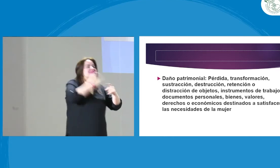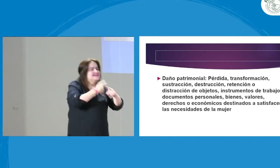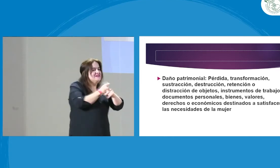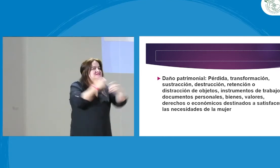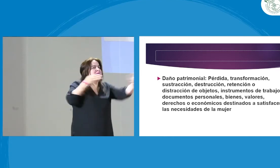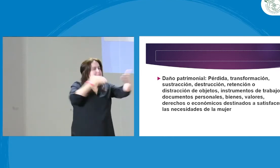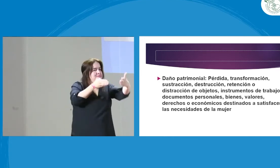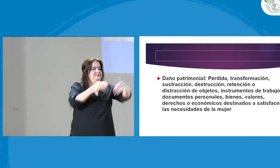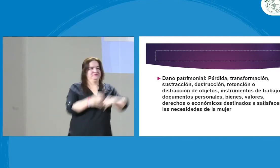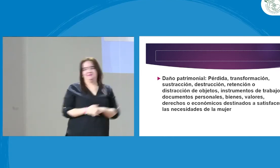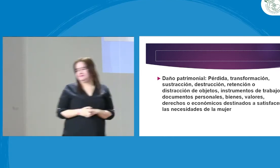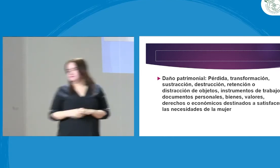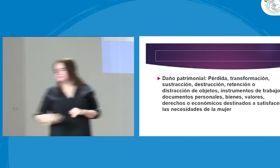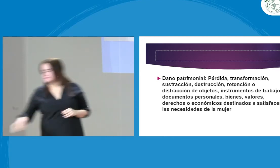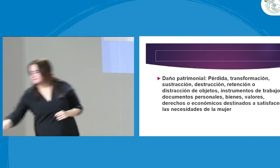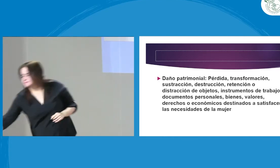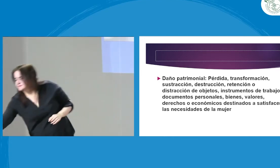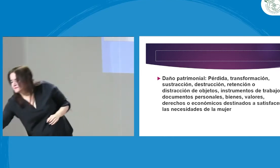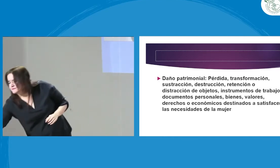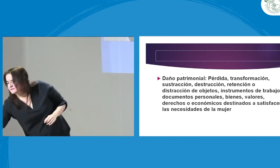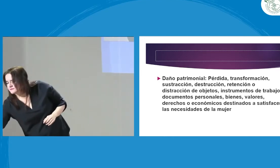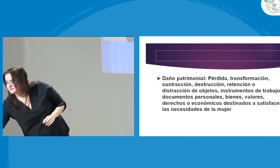Ese es el agravante. Y eso es lo que lo hace más difícil.